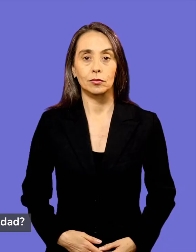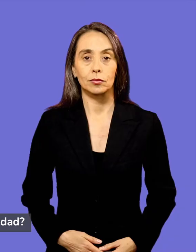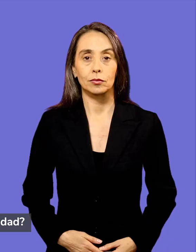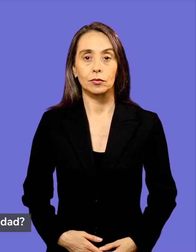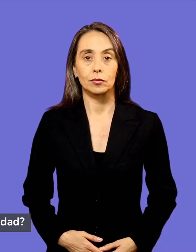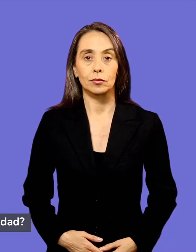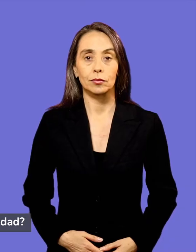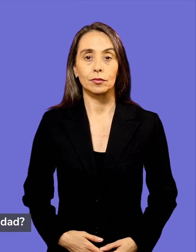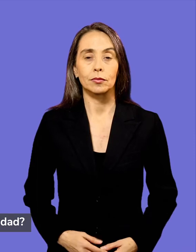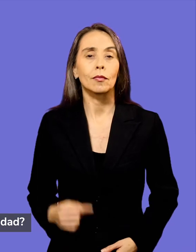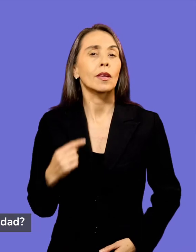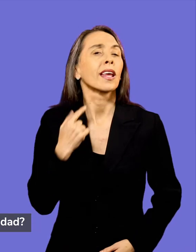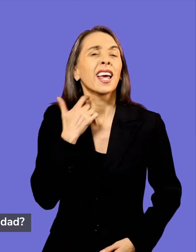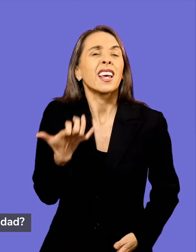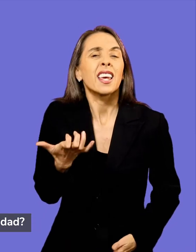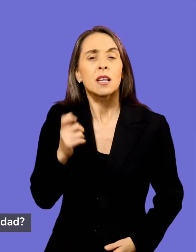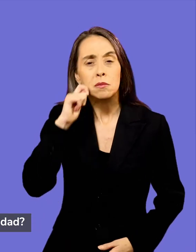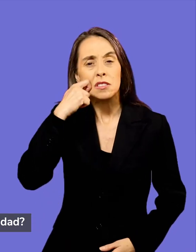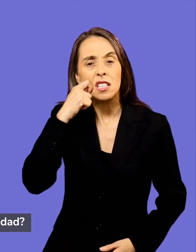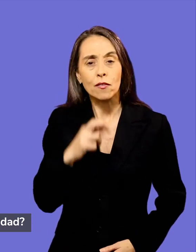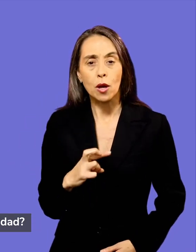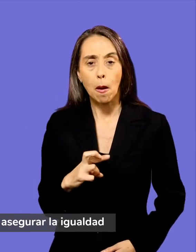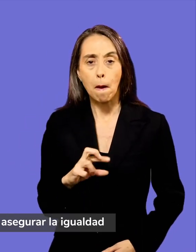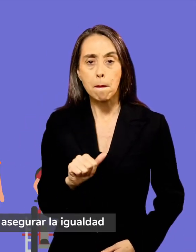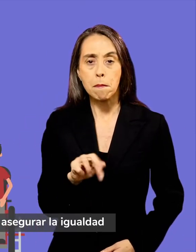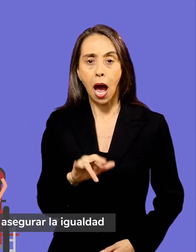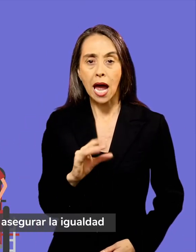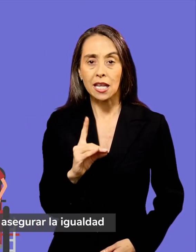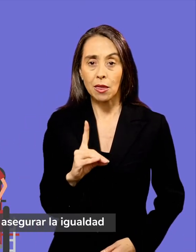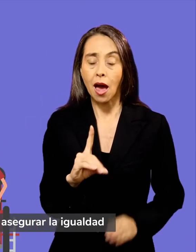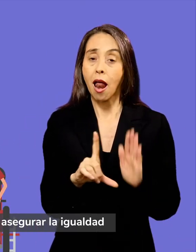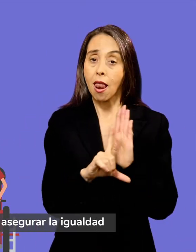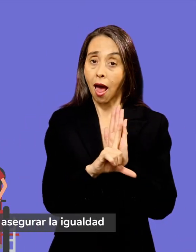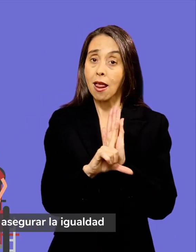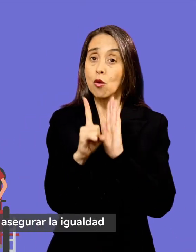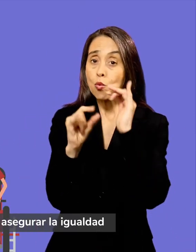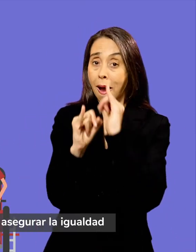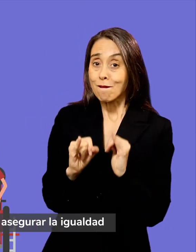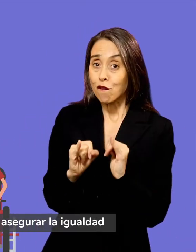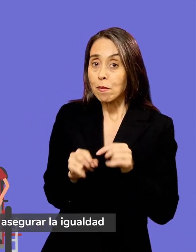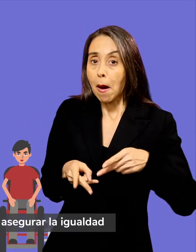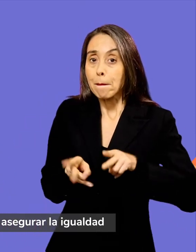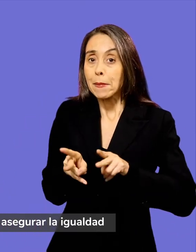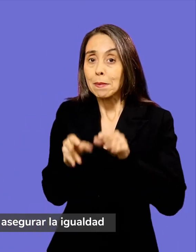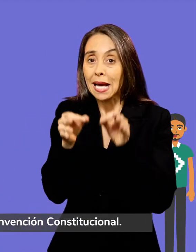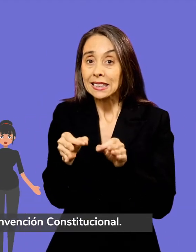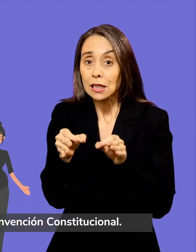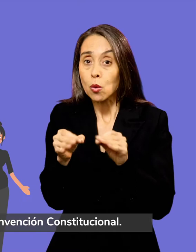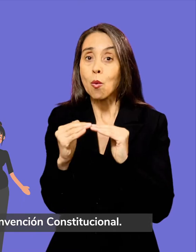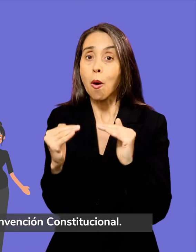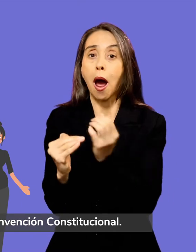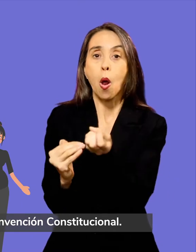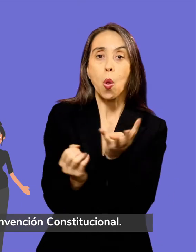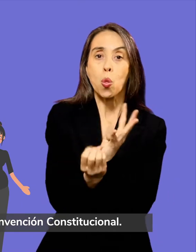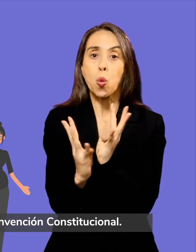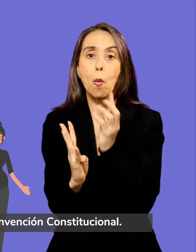¿Qué es la paridad? Es un mecanismo que permite asegurar la igualdad entre hombres y mujeres en la